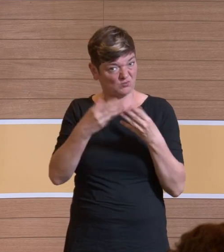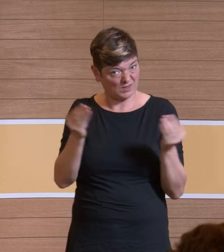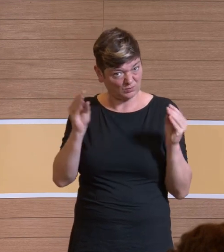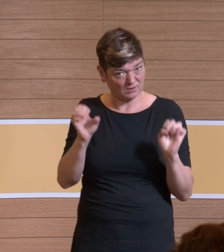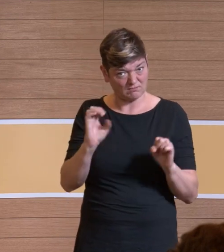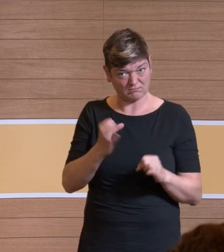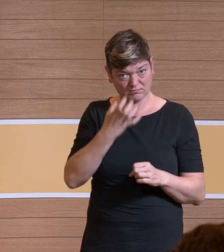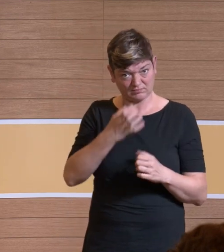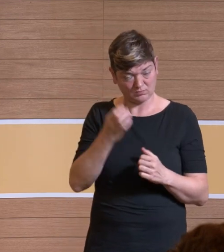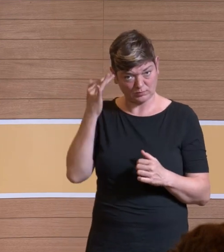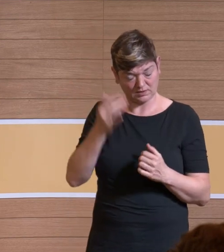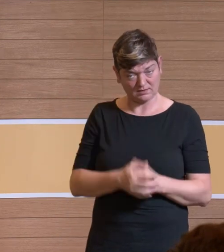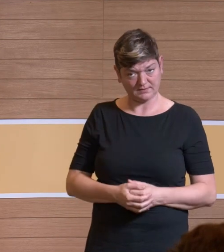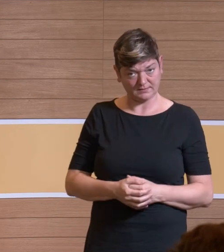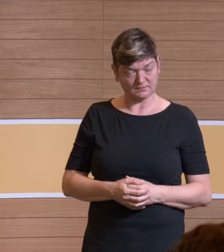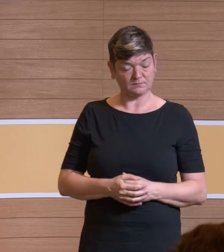Ja,